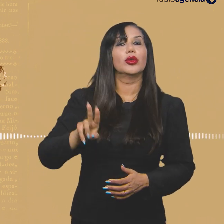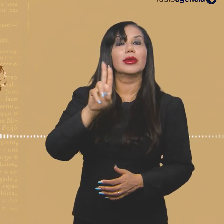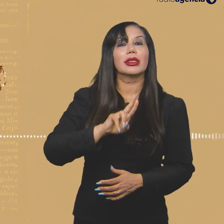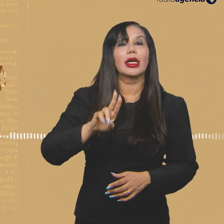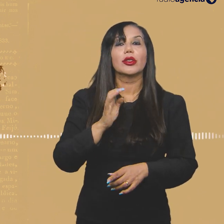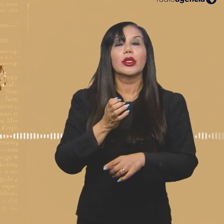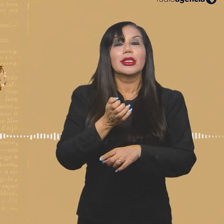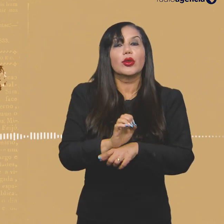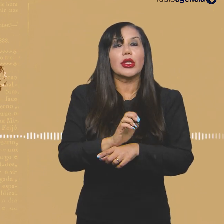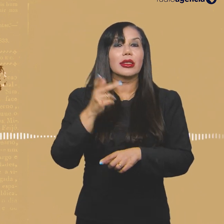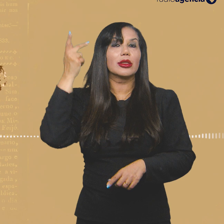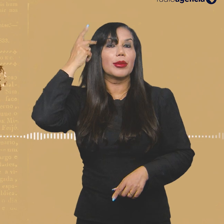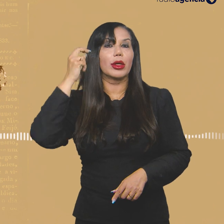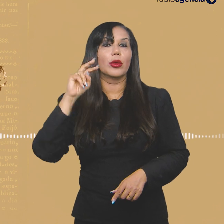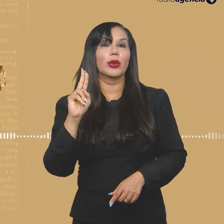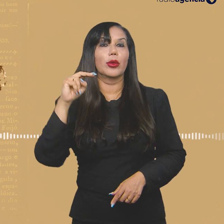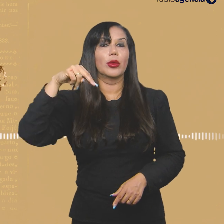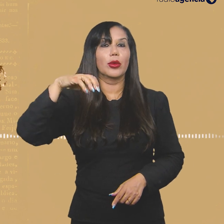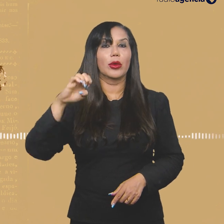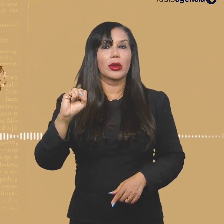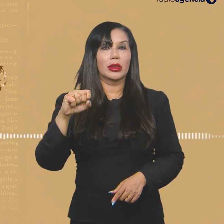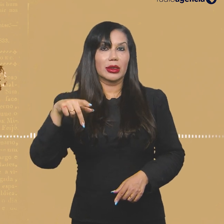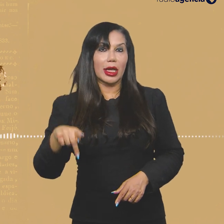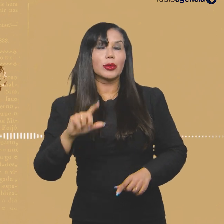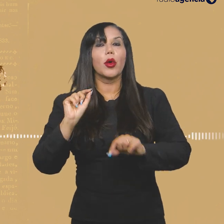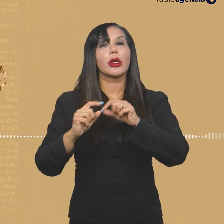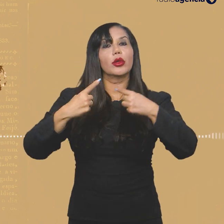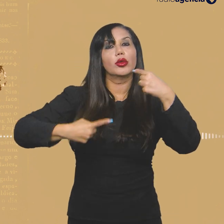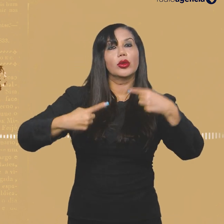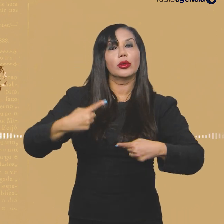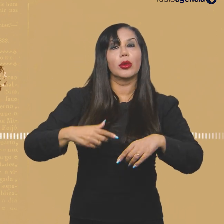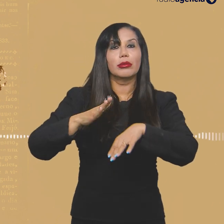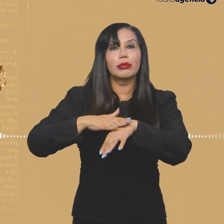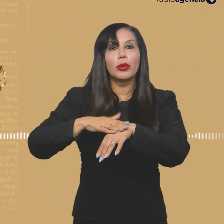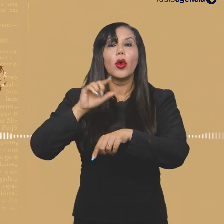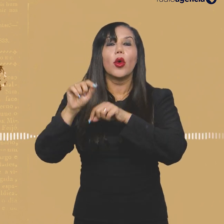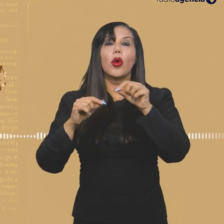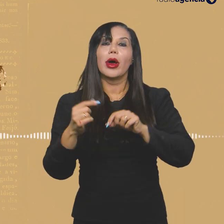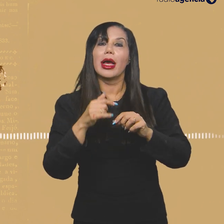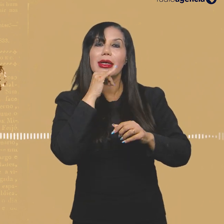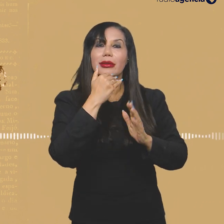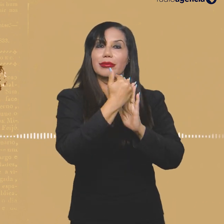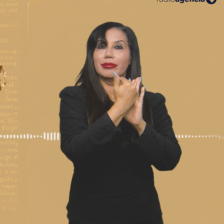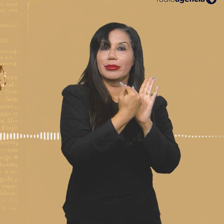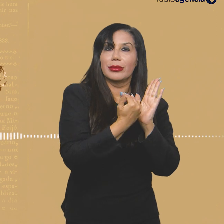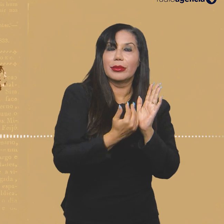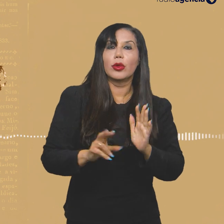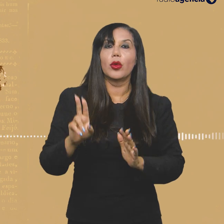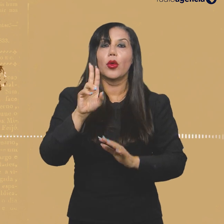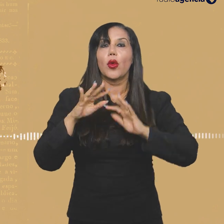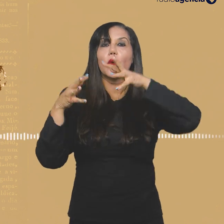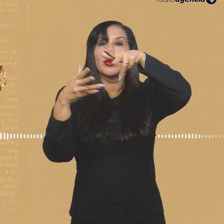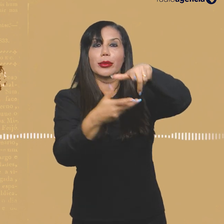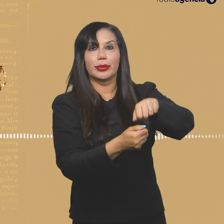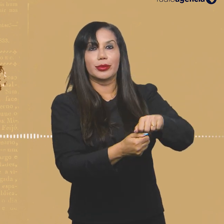negros da Universidade Estadual Paulista, a Unesp. Para ele, a discussão parte dos próprios princípios de segmentação